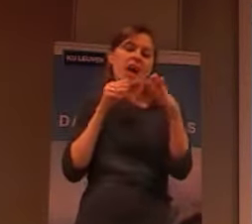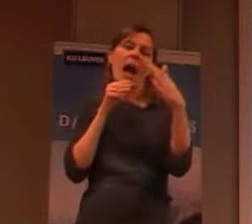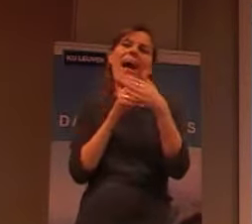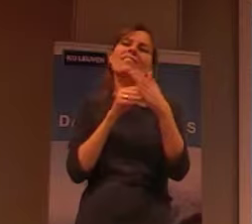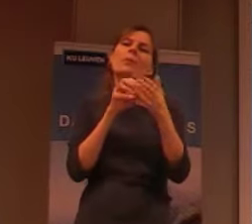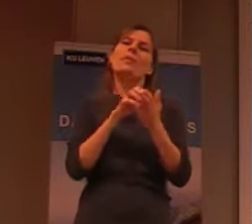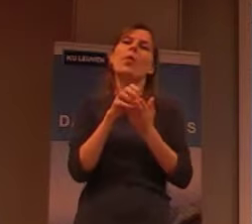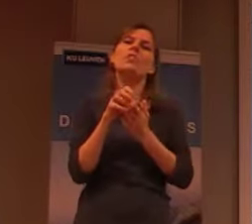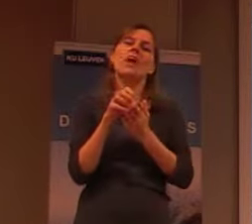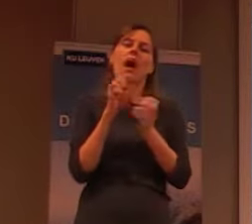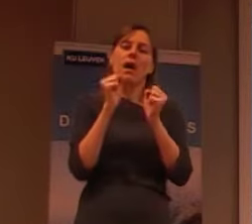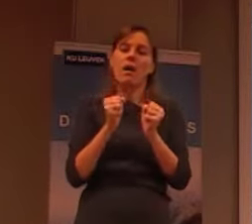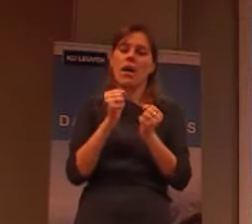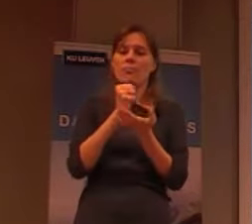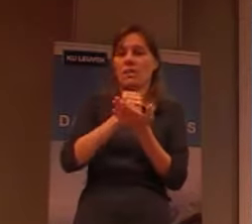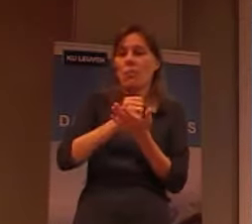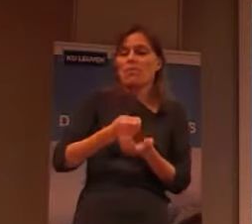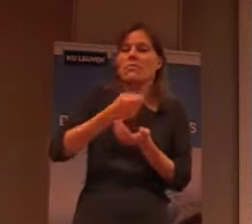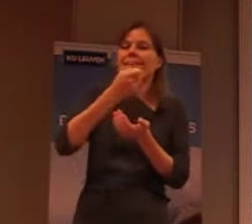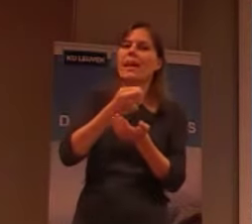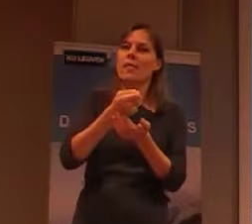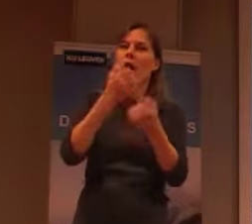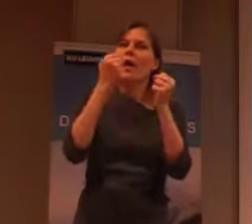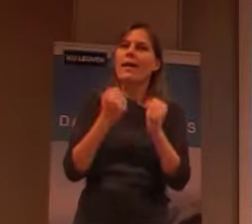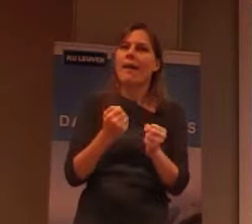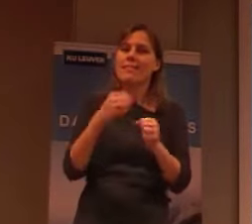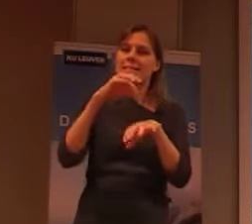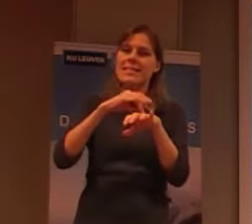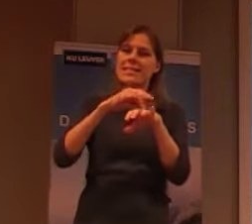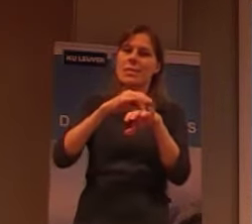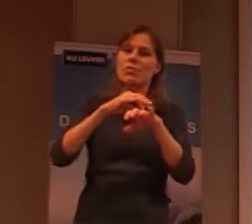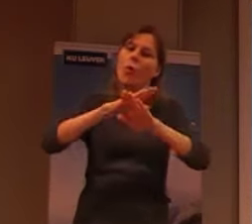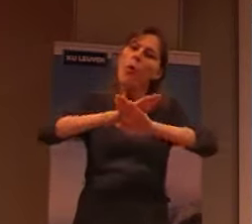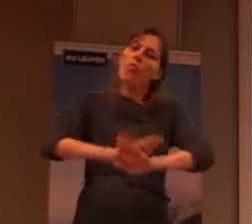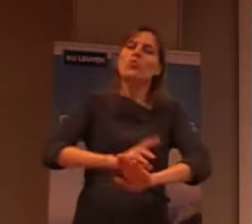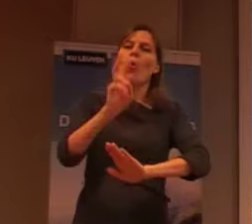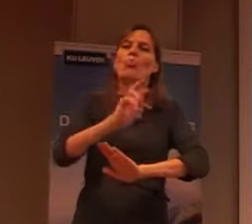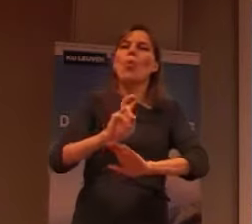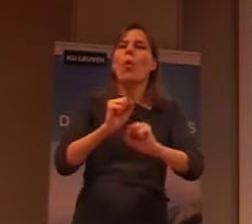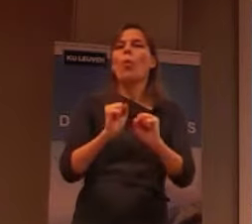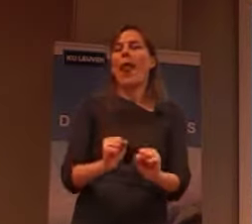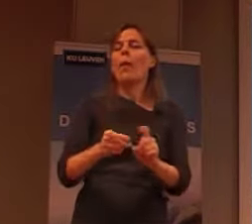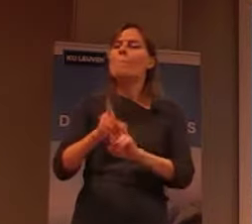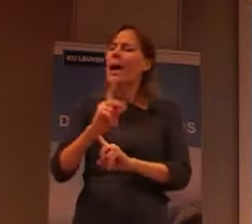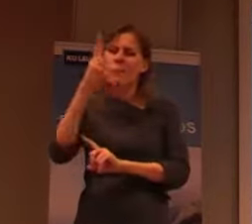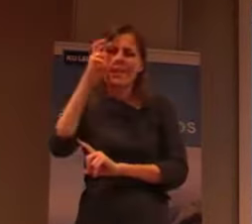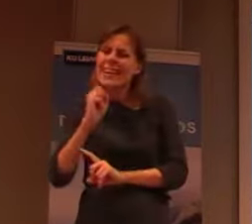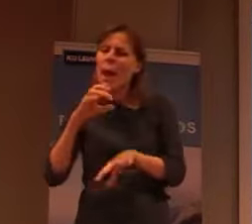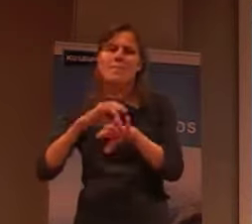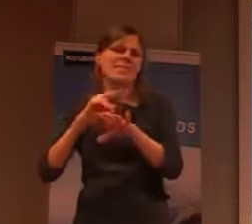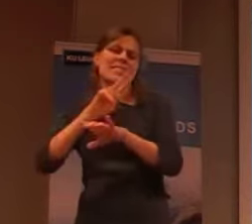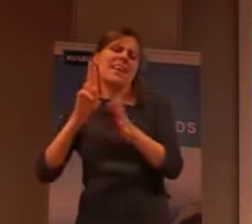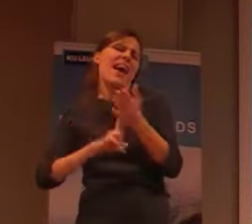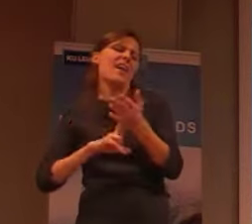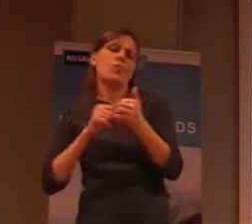de ziekte onder controle kan krijgen. Maar men begrijpt de ziekte niet echt goed. Men kan ze wel dus behandelen. En dat